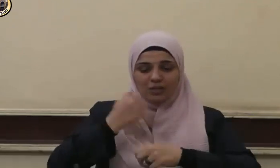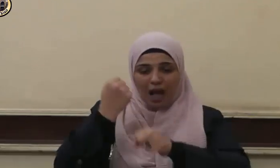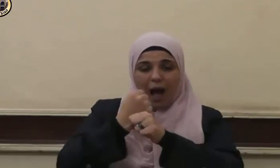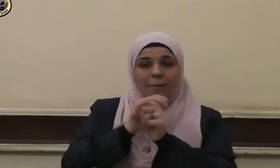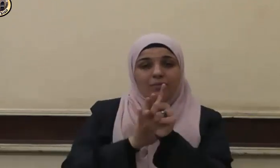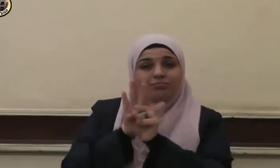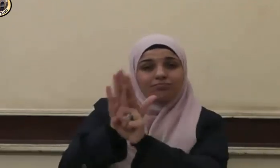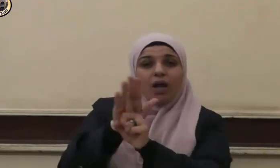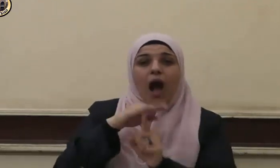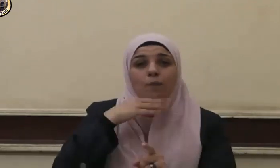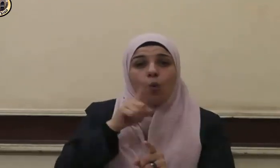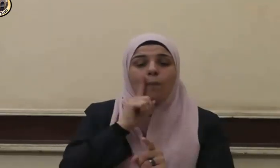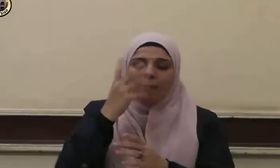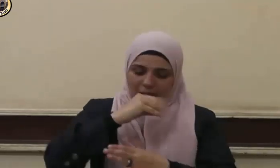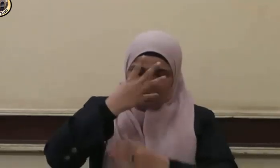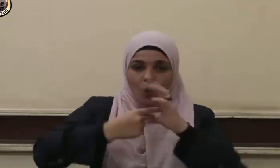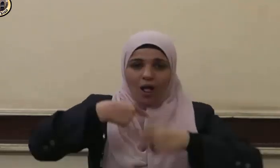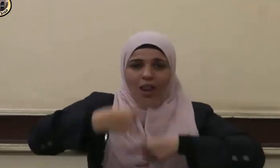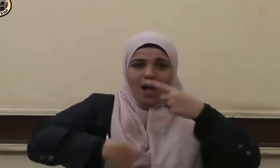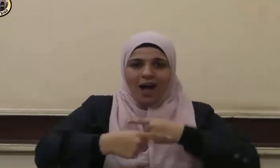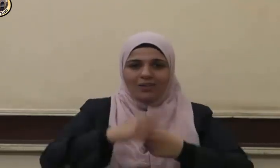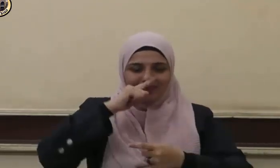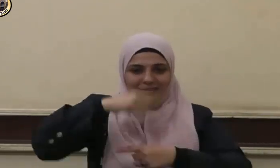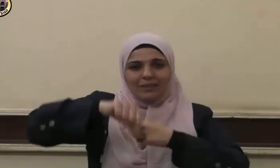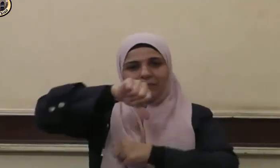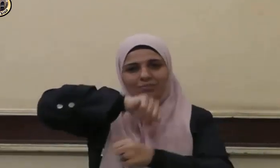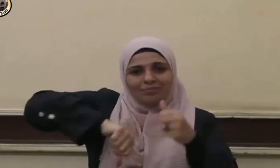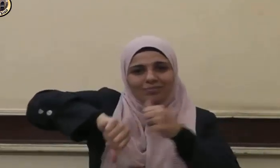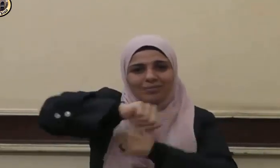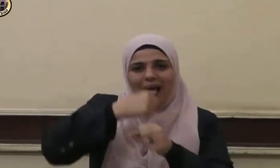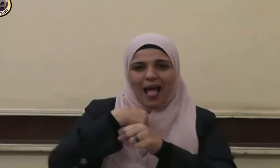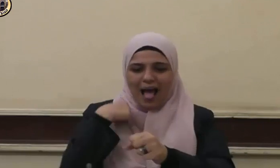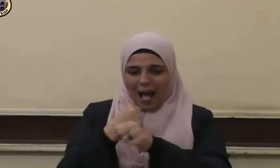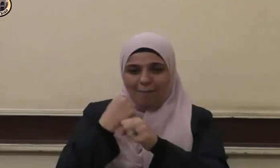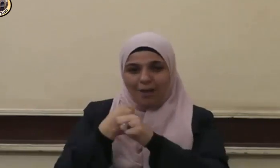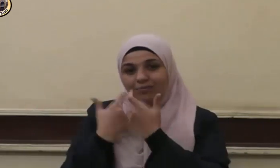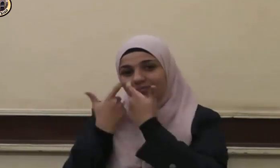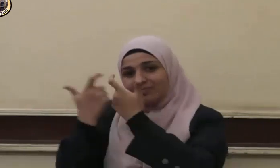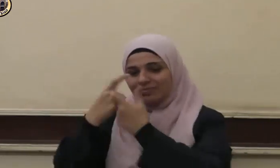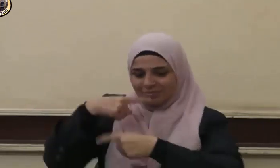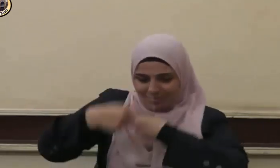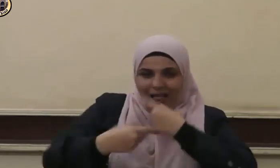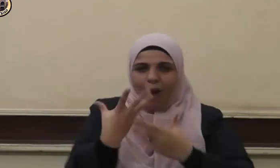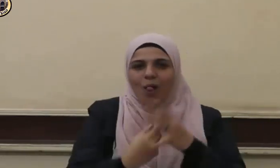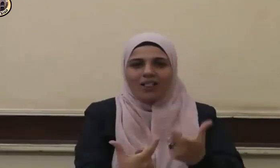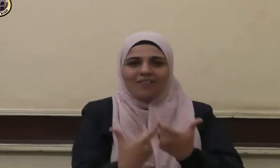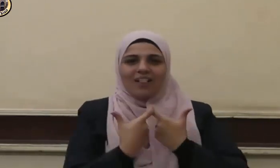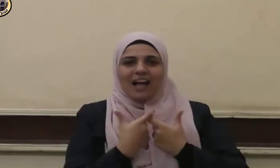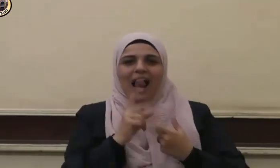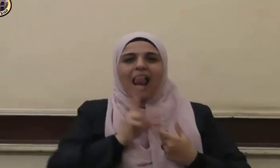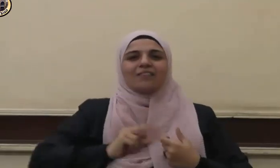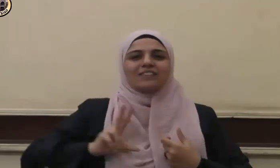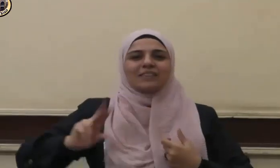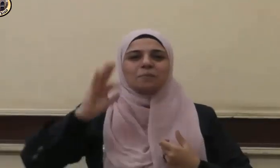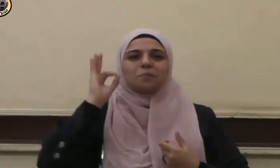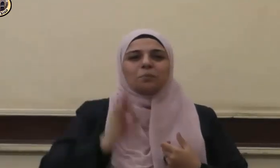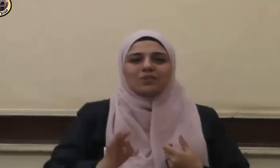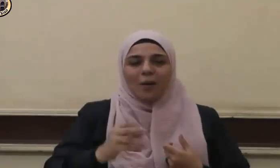بره وأبناؤه لأن الجزاء من جنس العمل وقد كافى الله عز